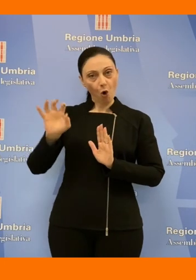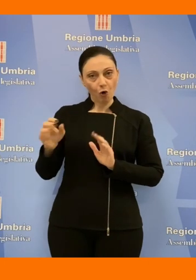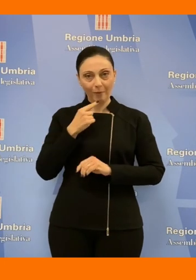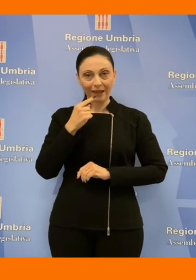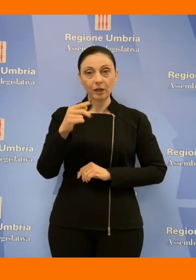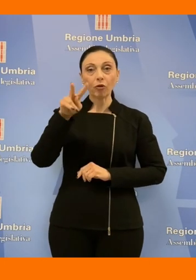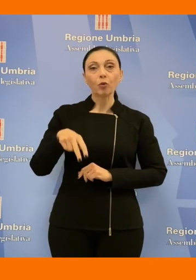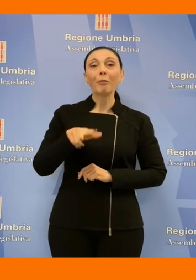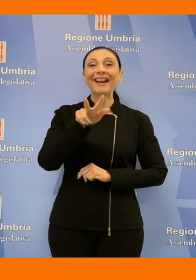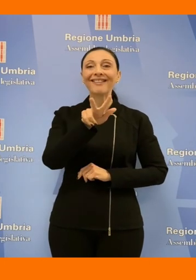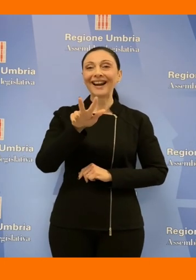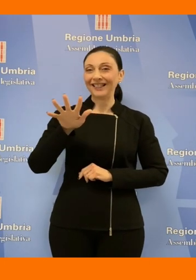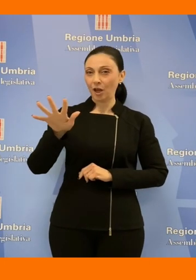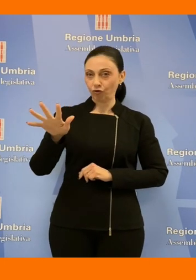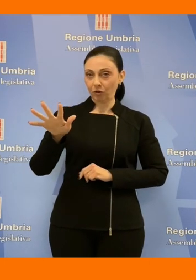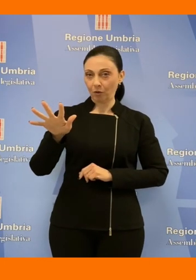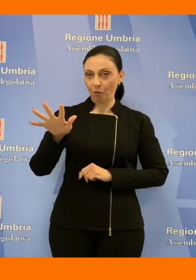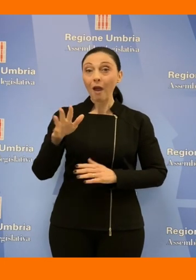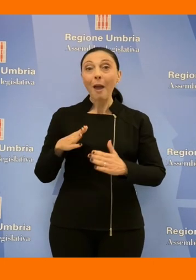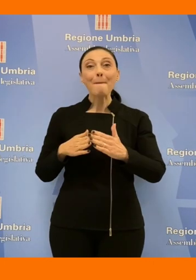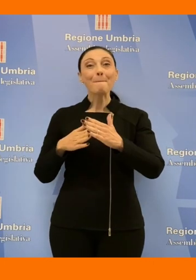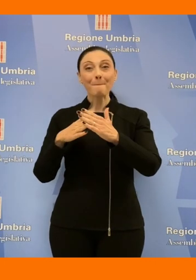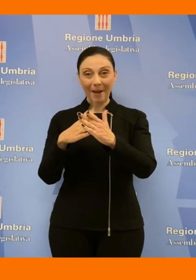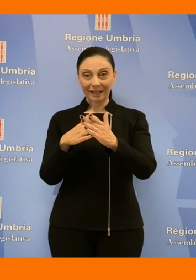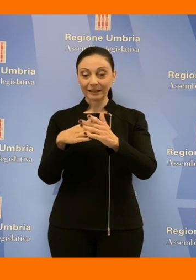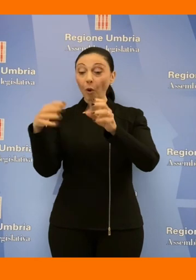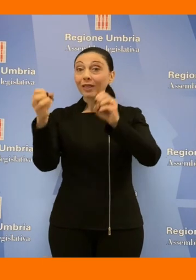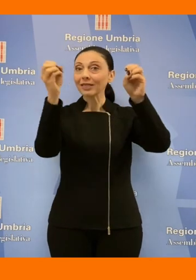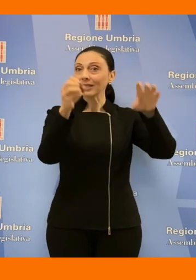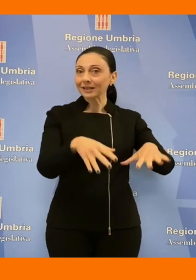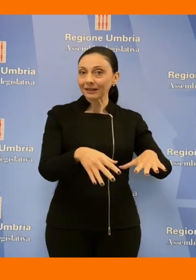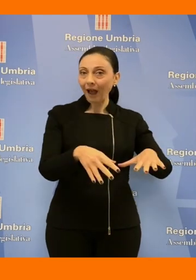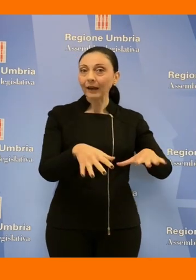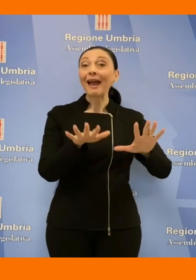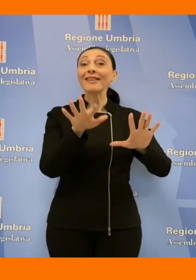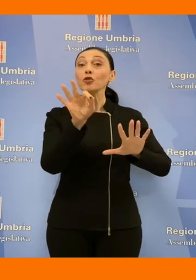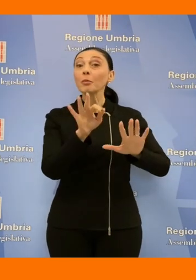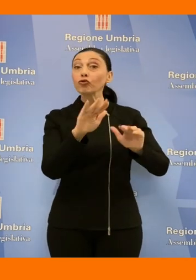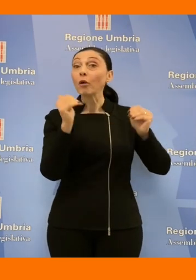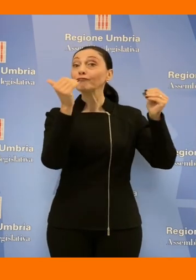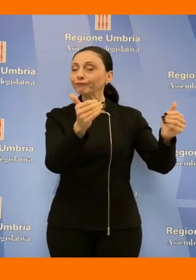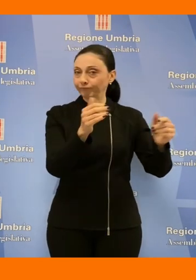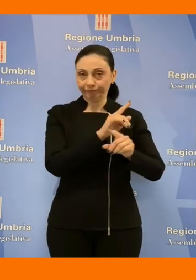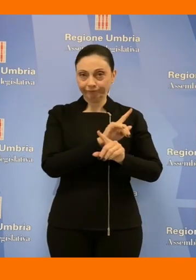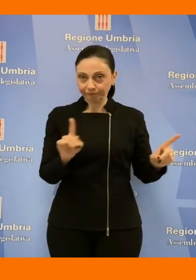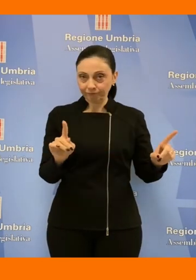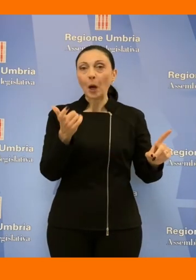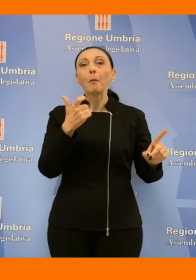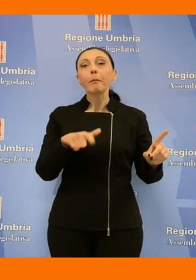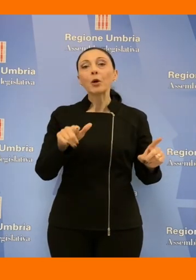2035 il massimo del conferimento in discarica non può superare il 10% e soprattutto l'indice di riciclo che noi vogliamo comunque